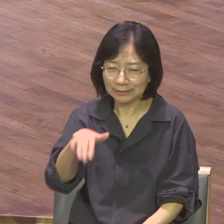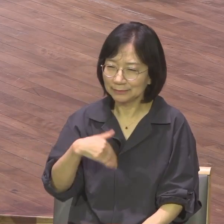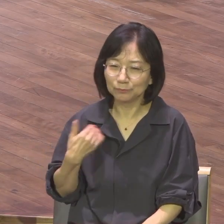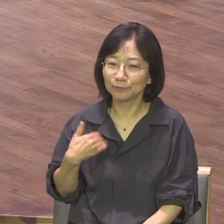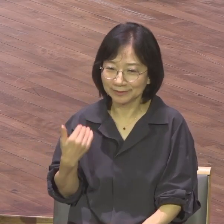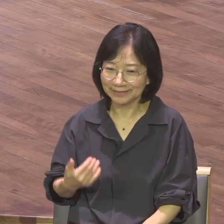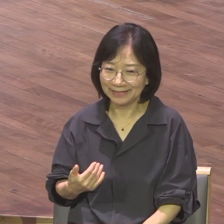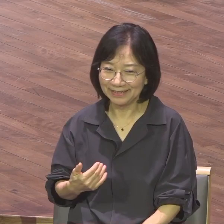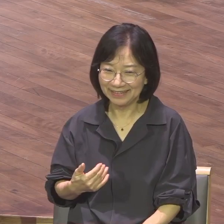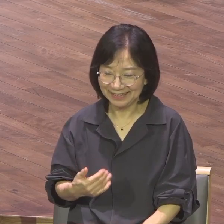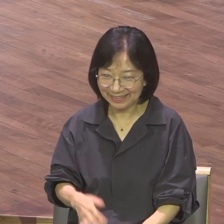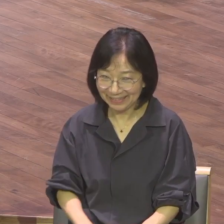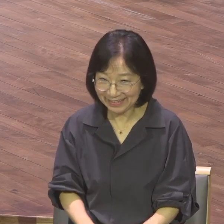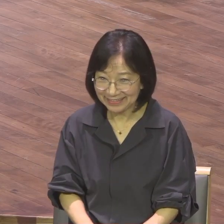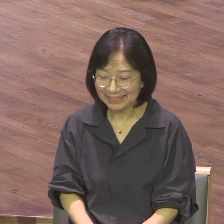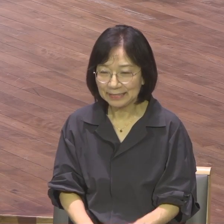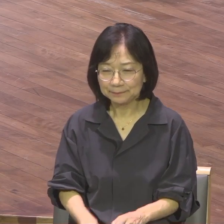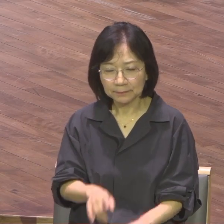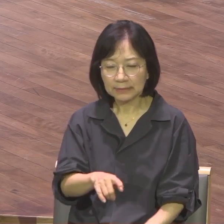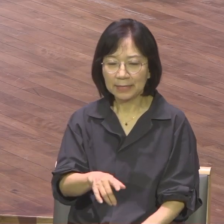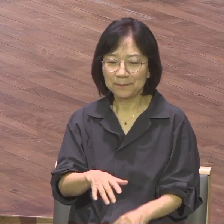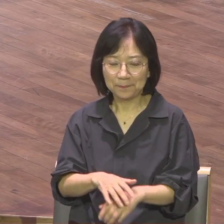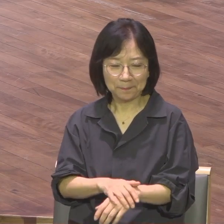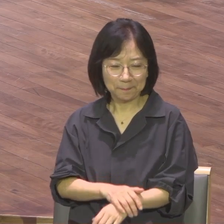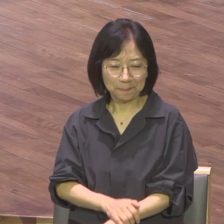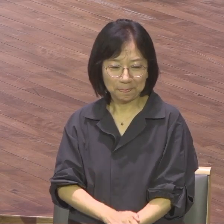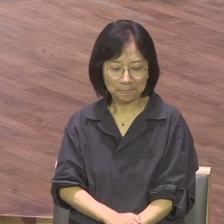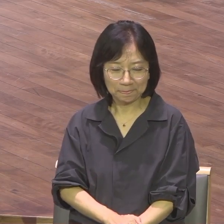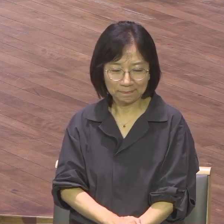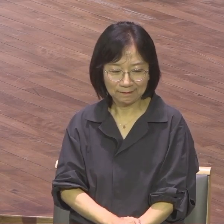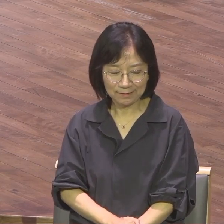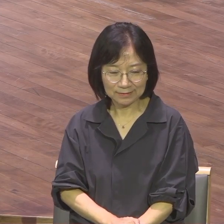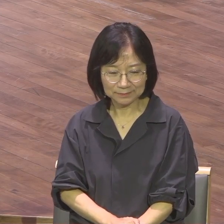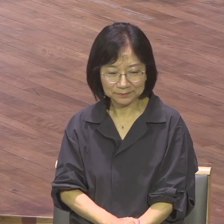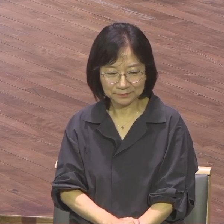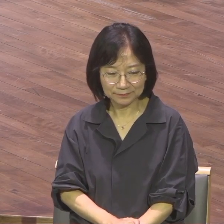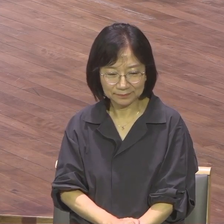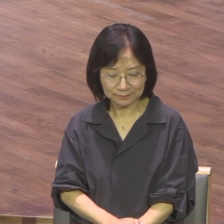선배가 자람스럽게 인터뷰하는 그 모습을 보고 나는 올림픽을 꿈꿨다